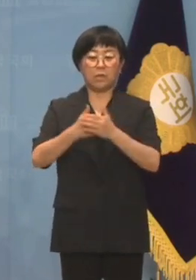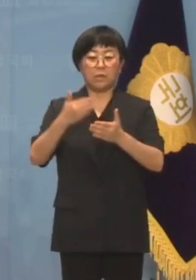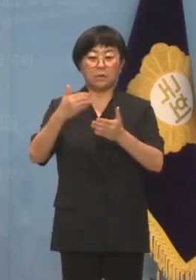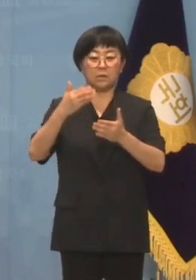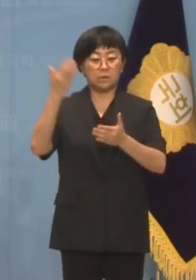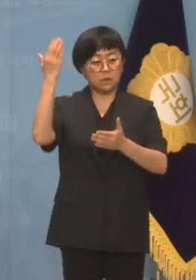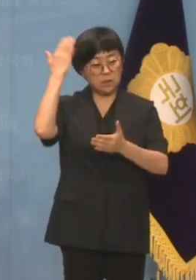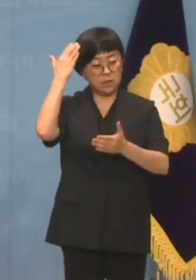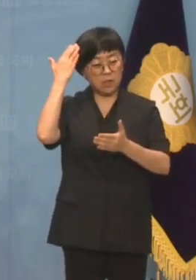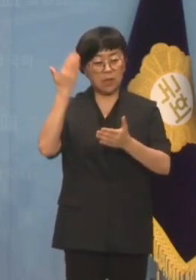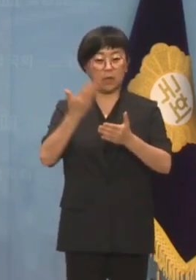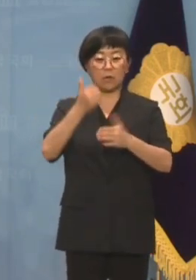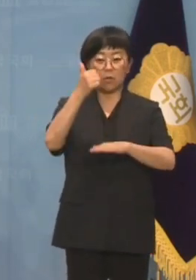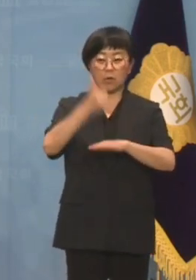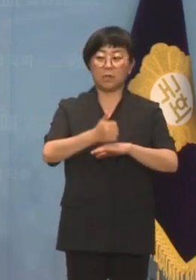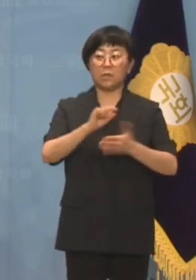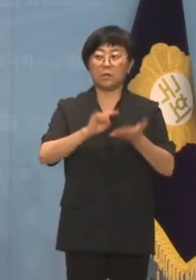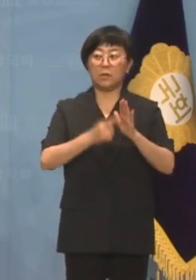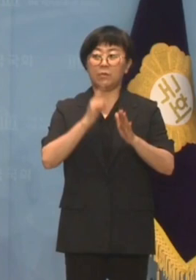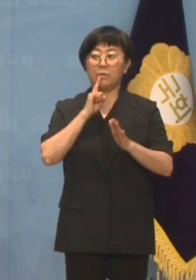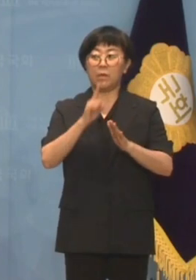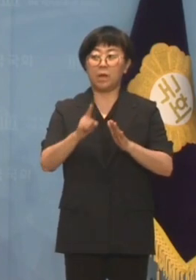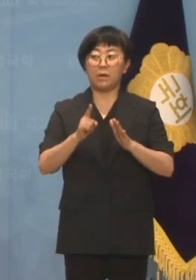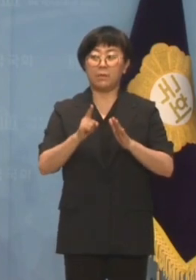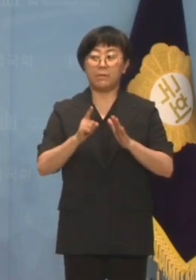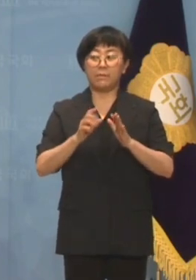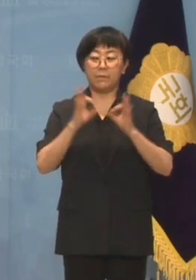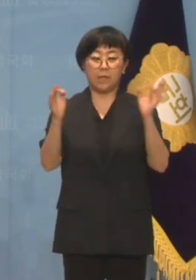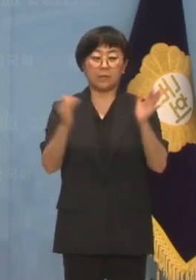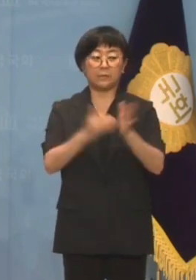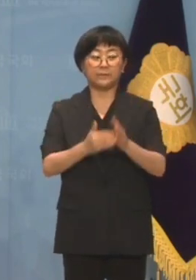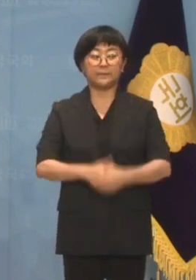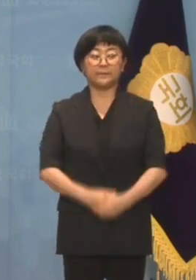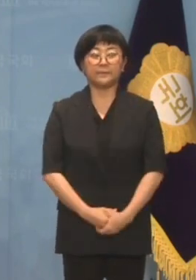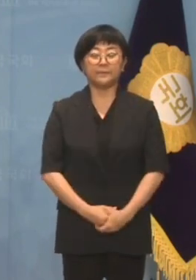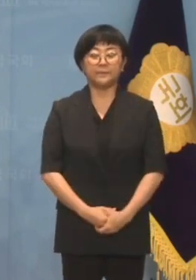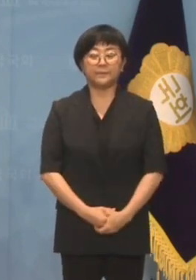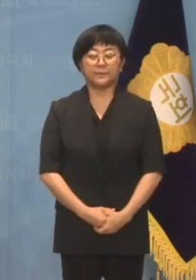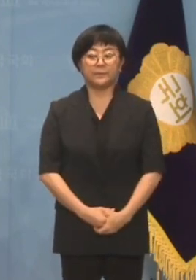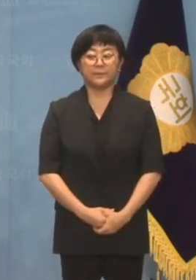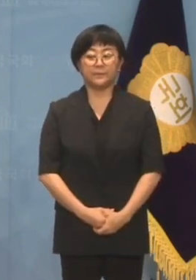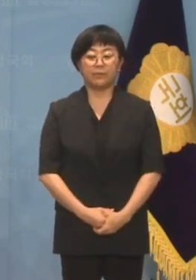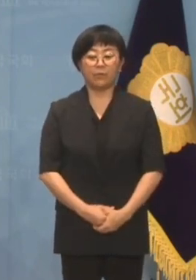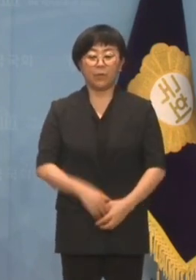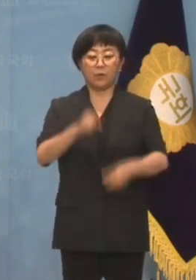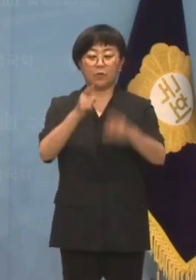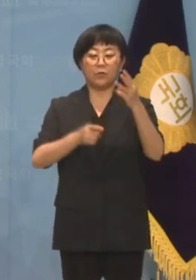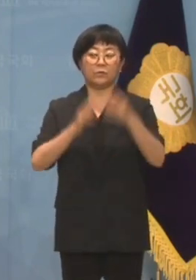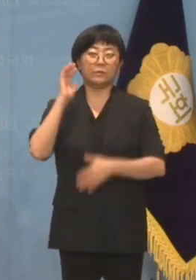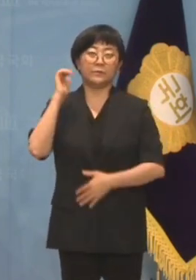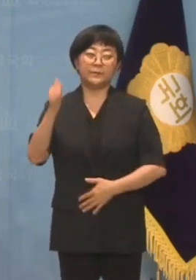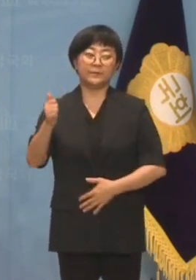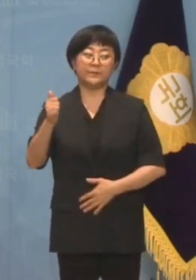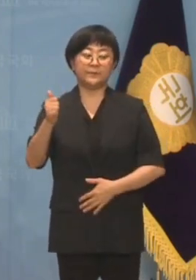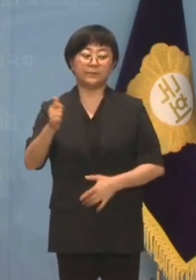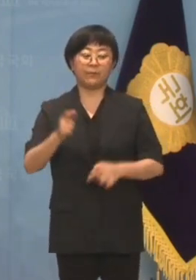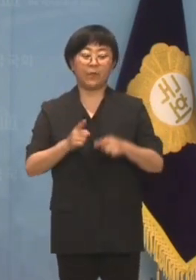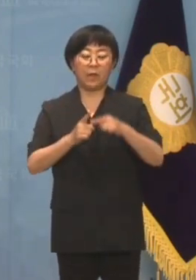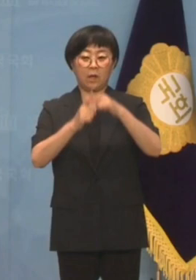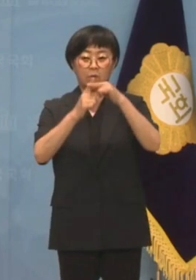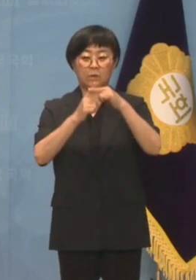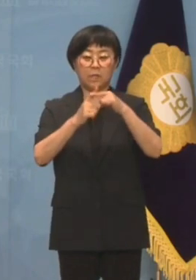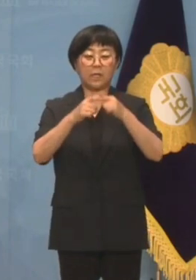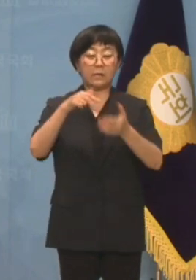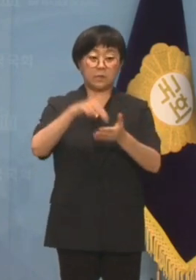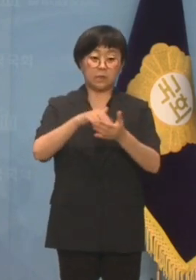결과가 도출될 수 있도록 하겠다라고 했습니다. 즉, 윤석열 대통령은 간호사